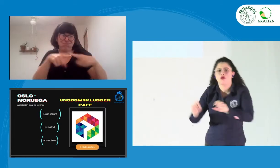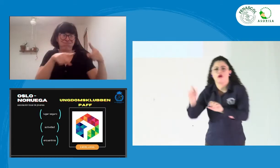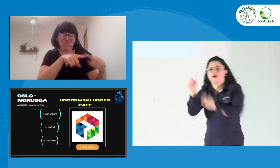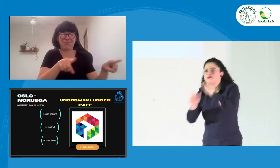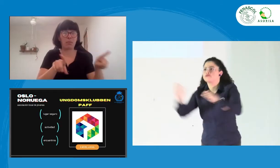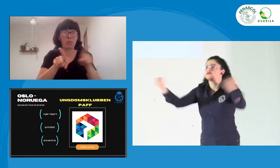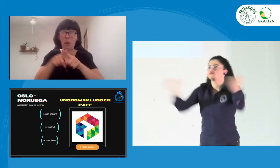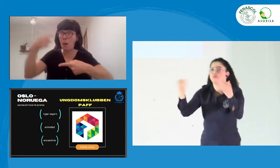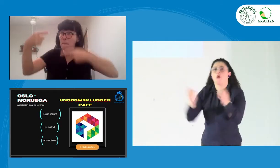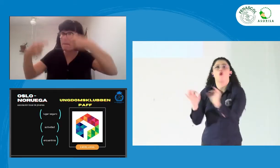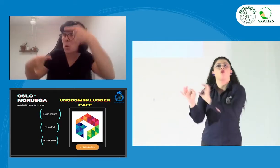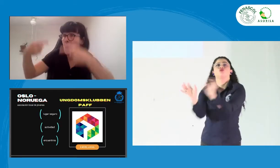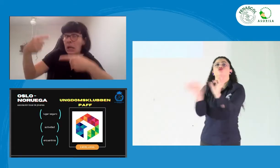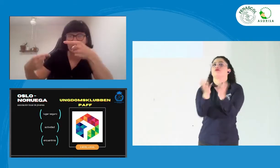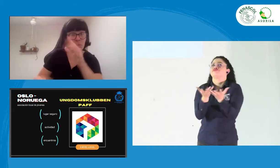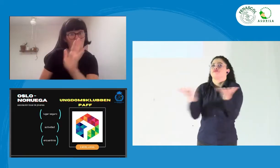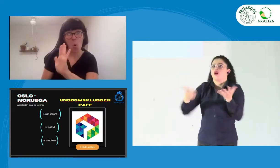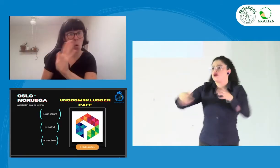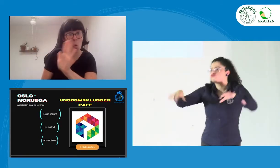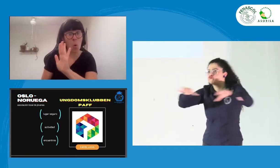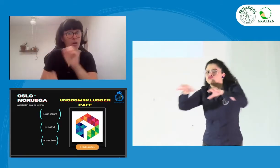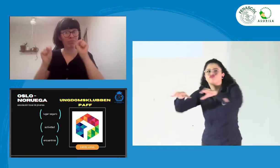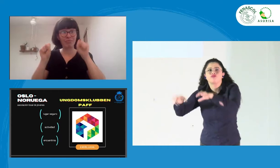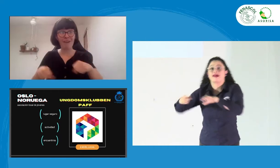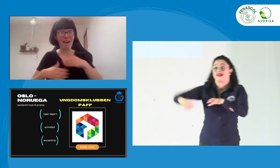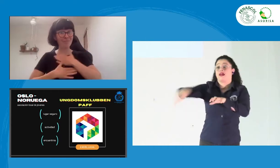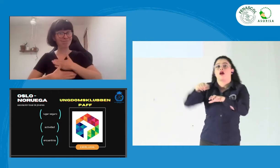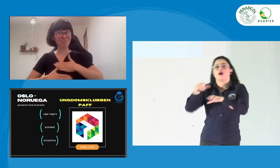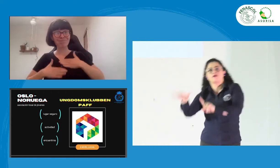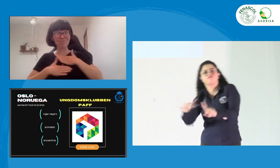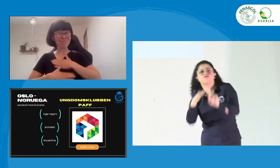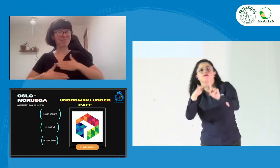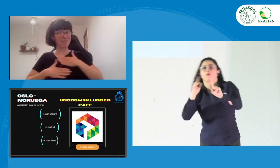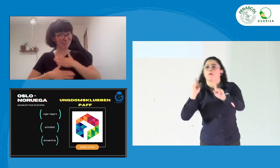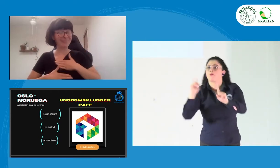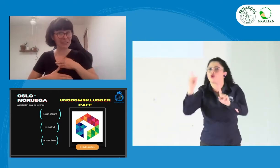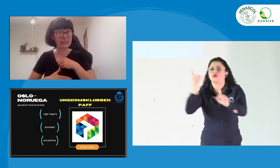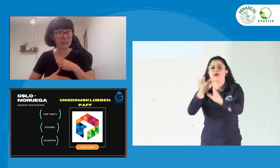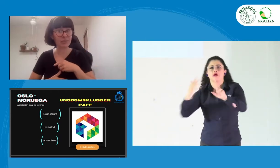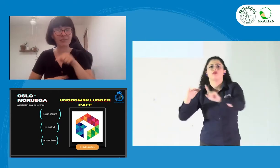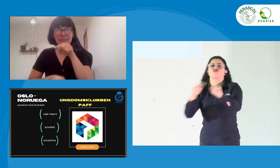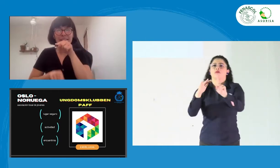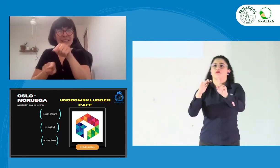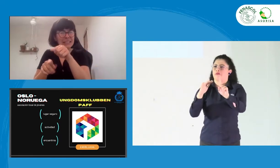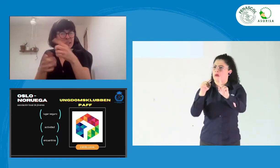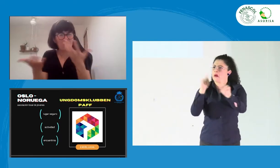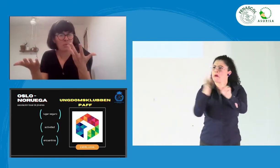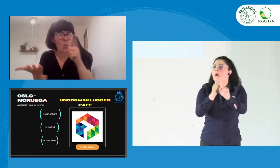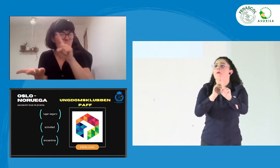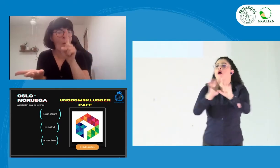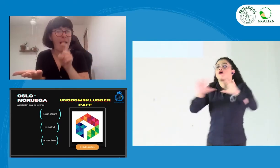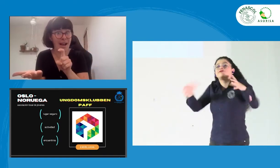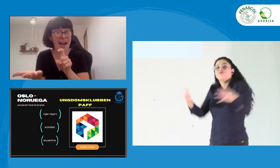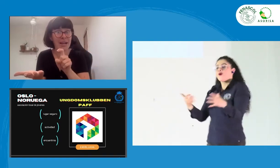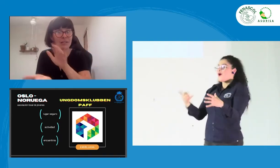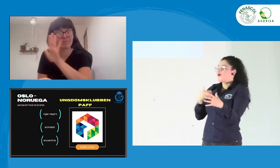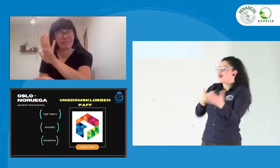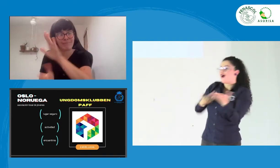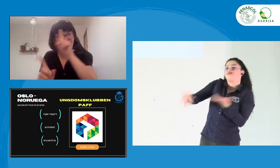buscar las oportunidades para los jóvenes sordos. No simplemente pensar en la política, sino para el disfrute